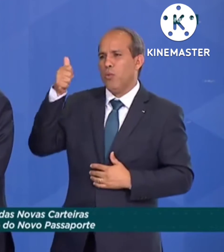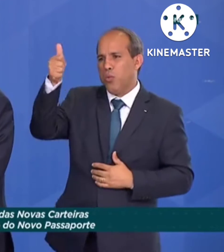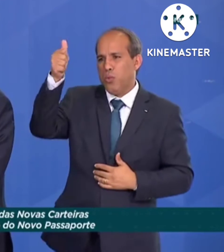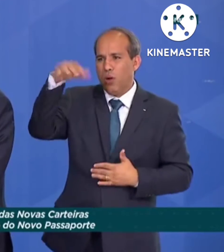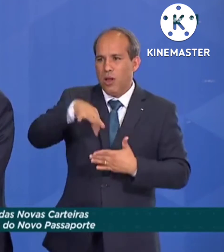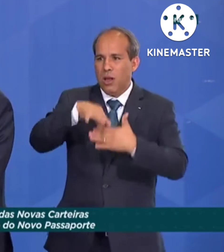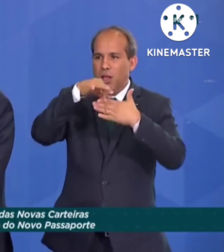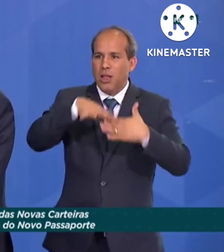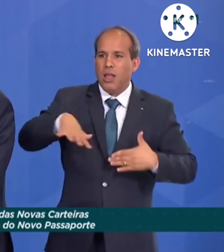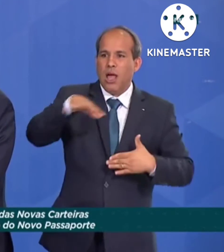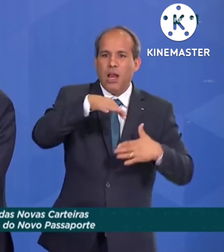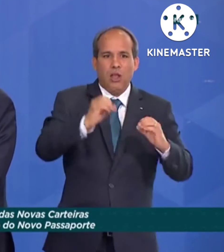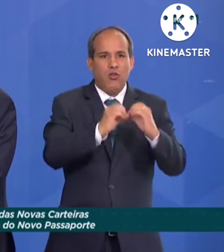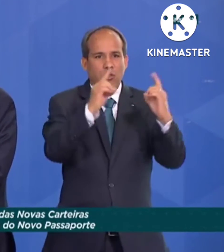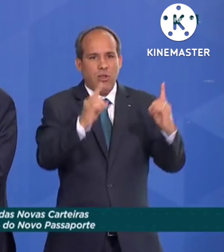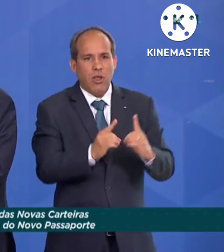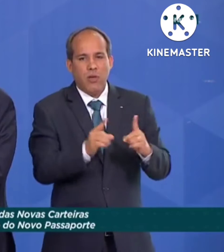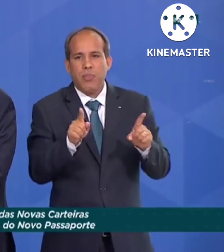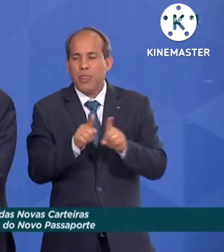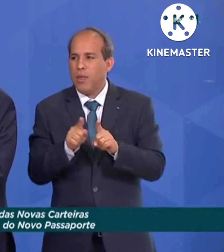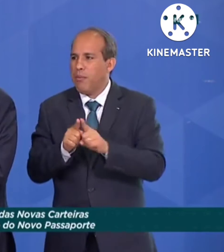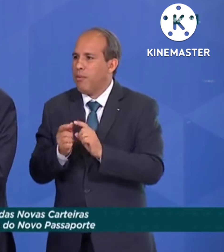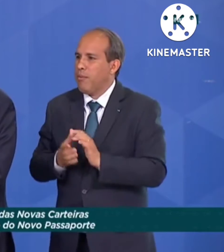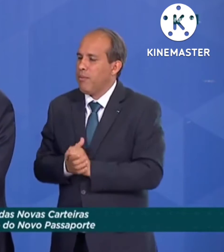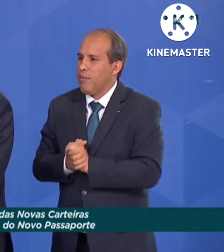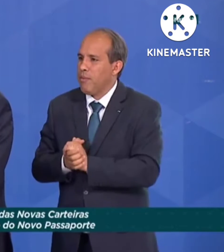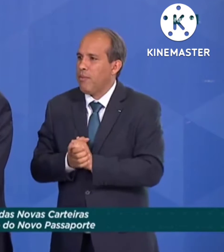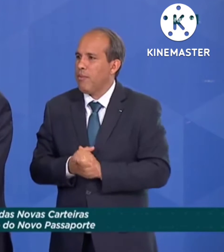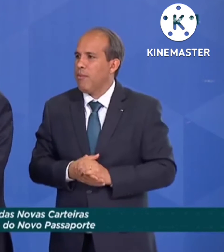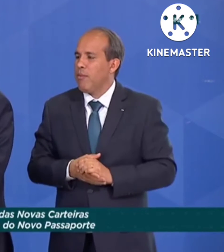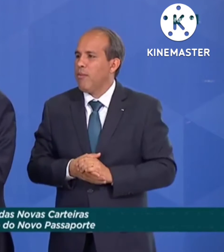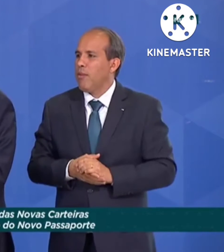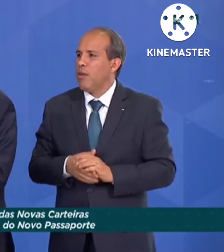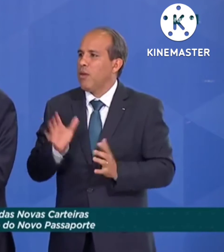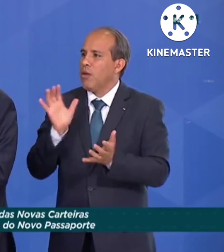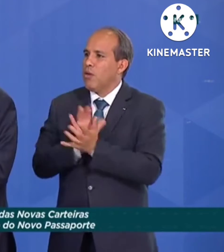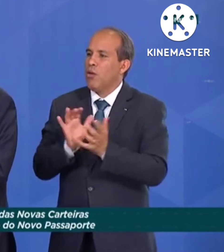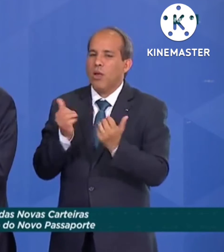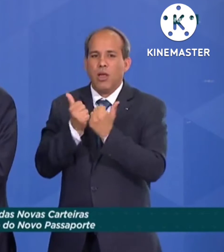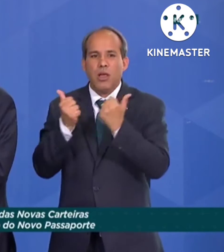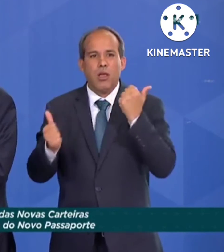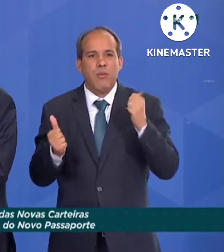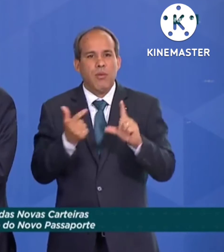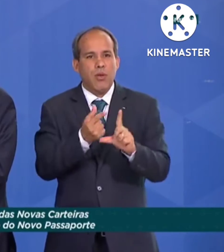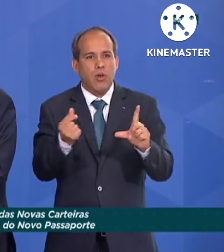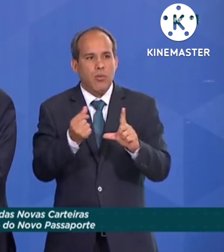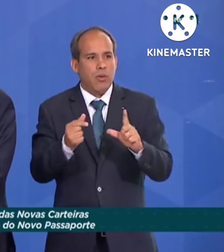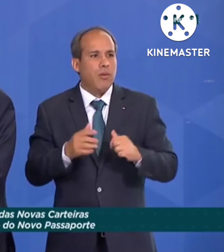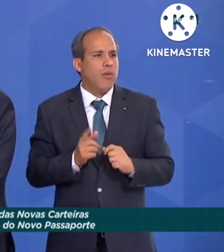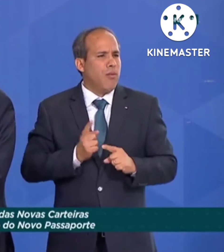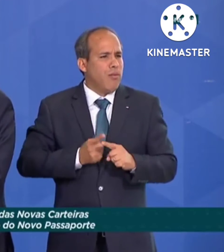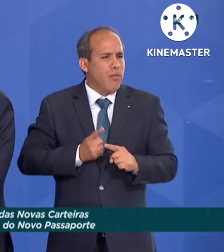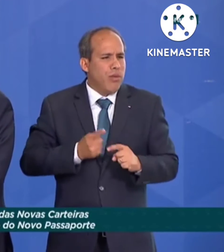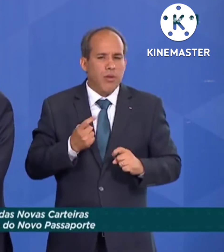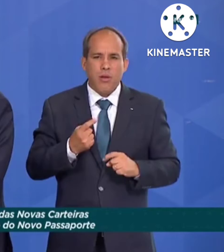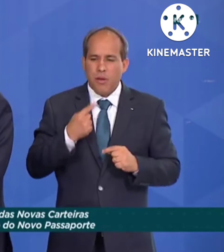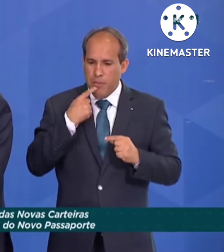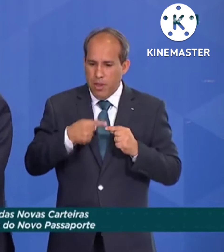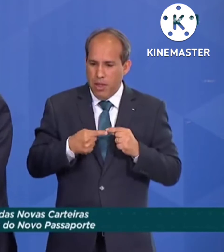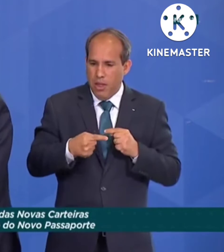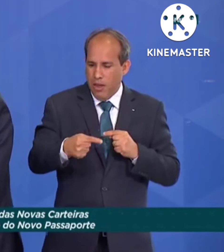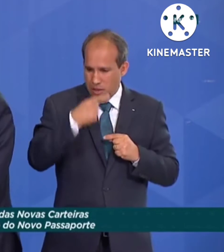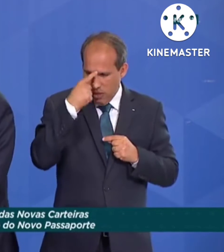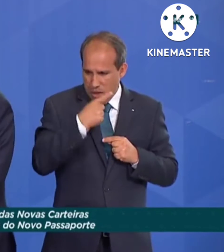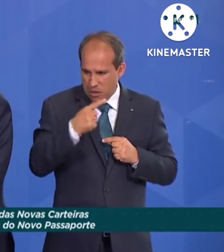digital. Eu queria só fazer uma breve observação também a respeito da economia em si, porque nas próximas semanas,